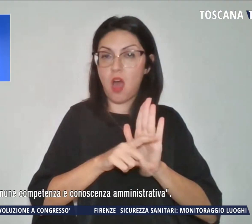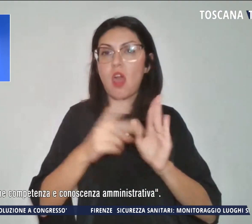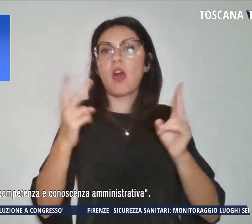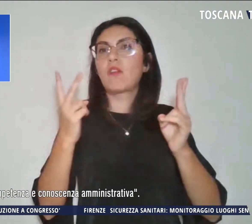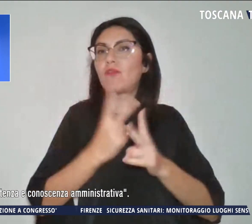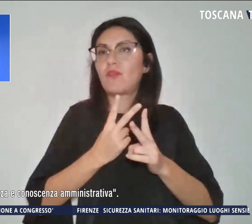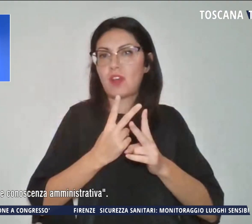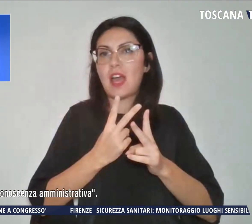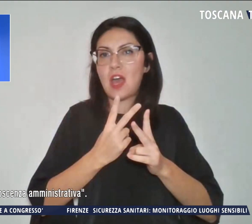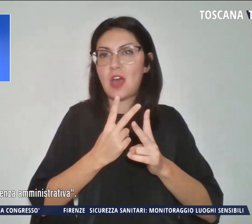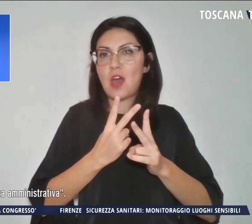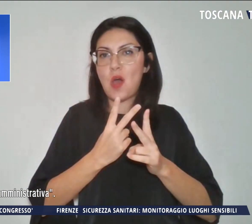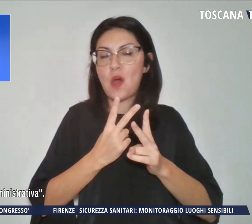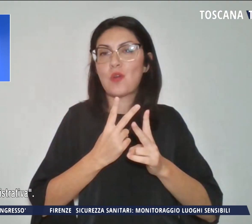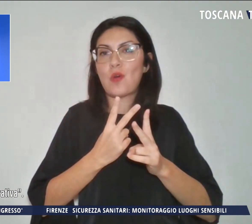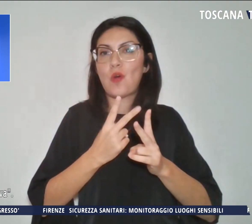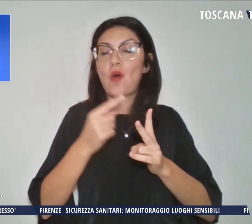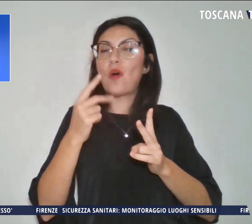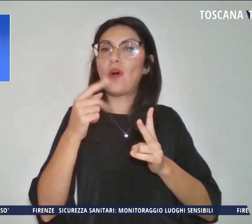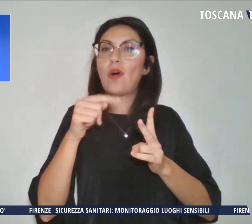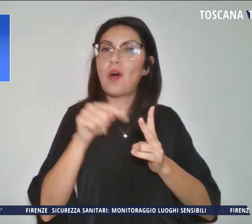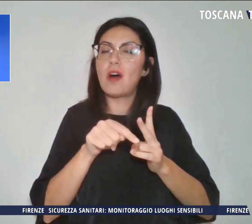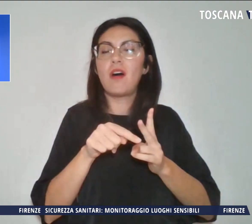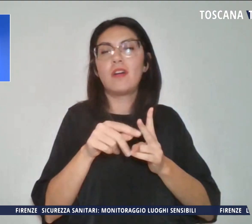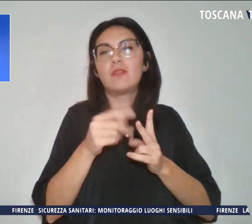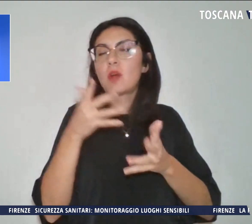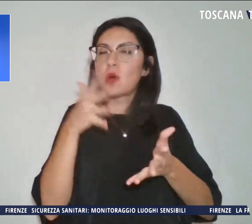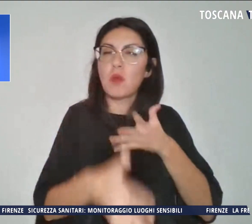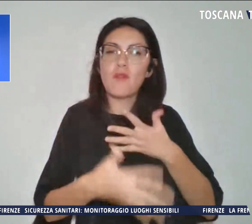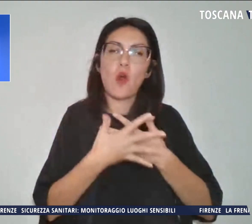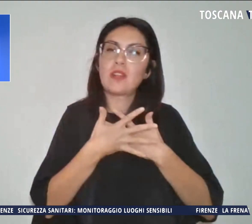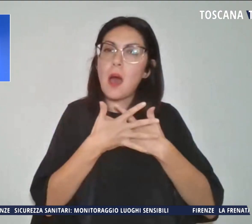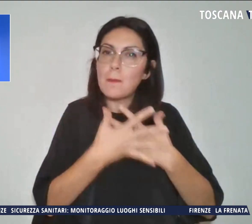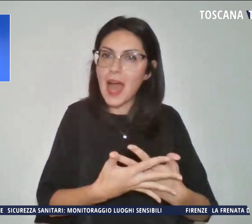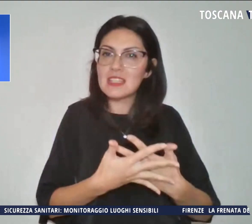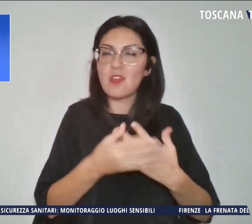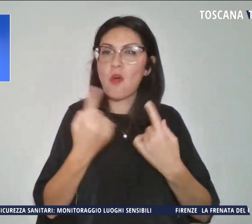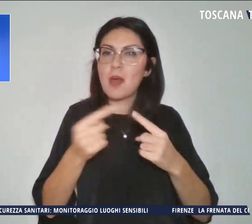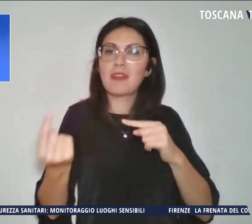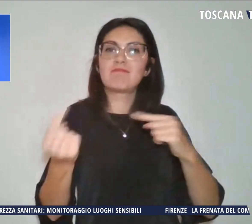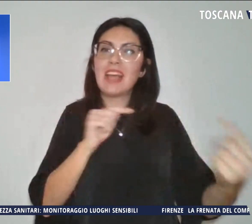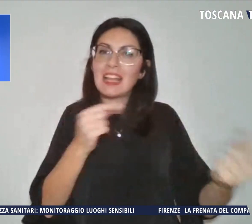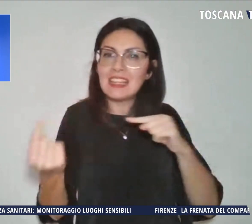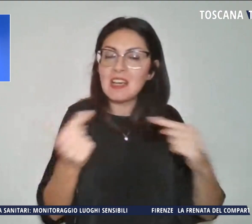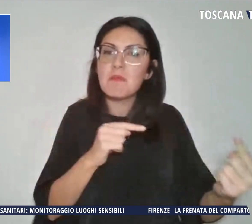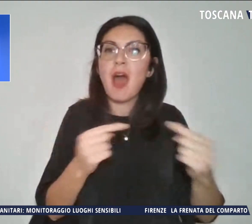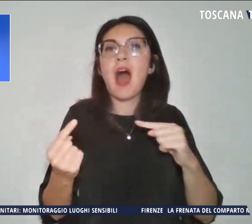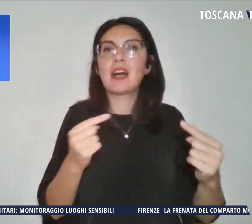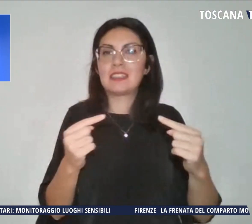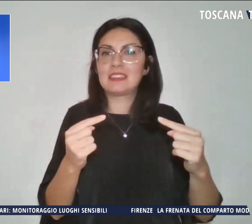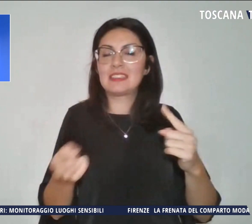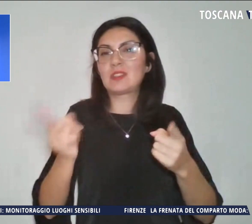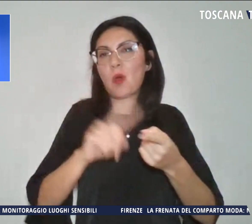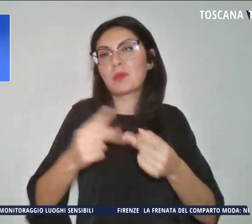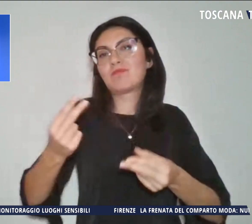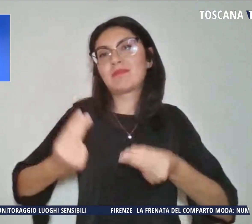scrive il sindaco, la profonda passione per il dibattito e per l'amministrazione della